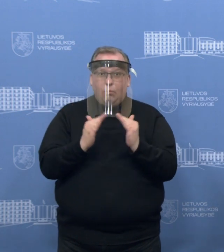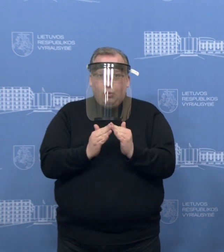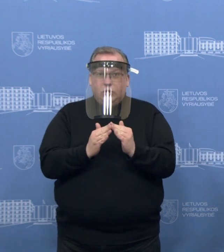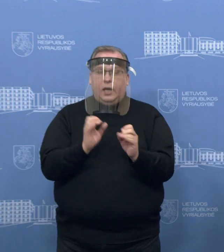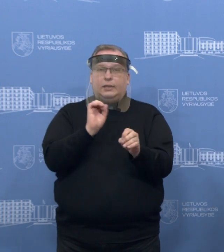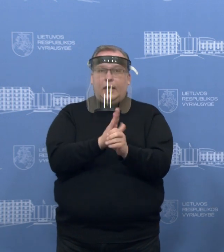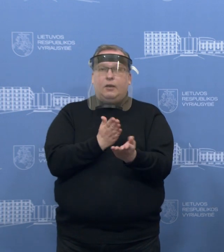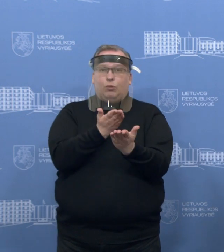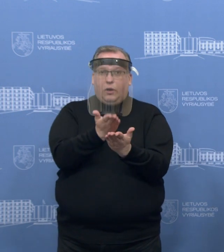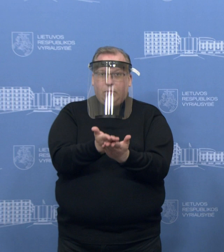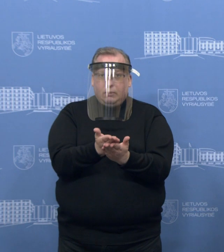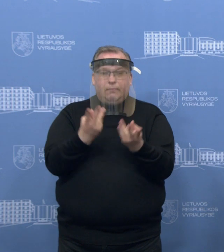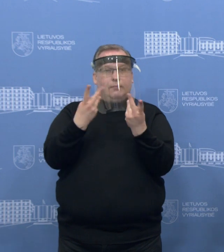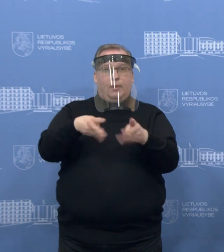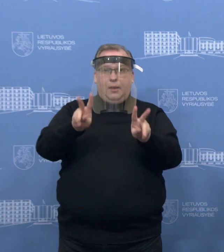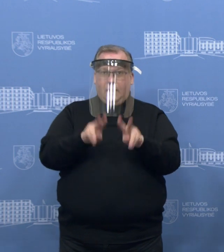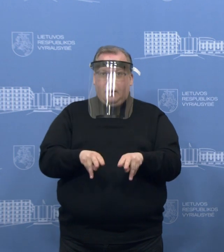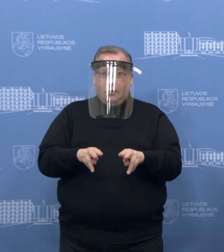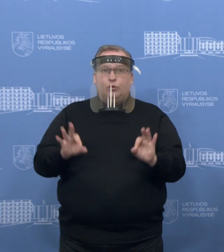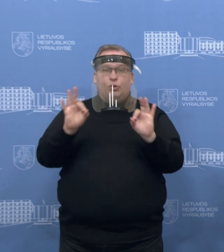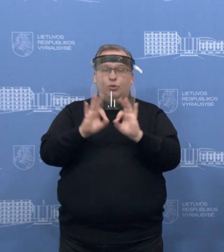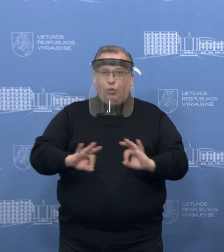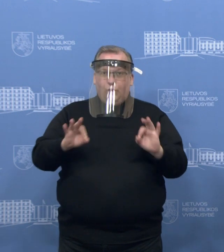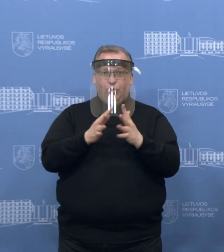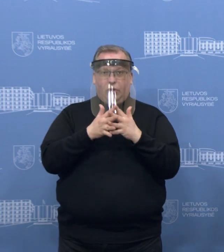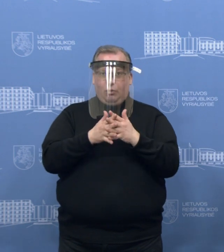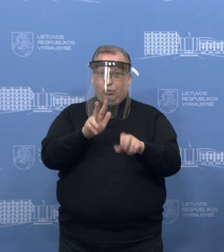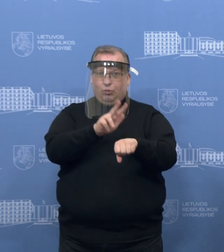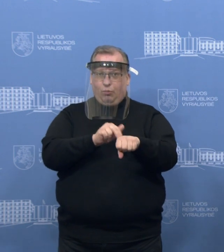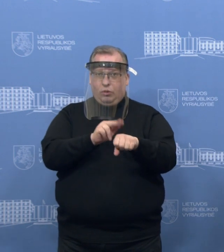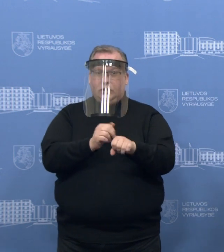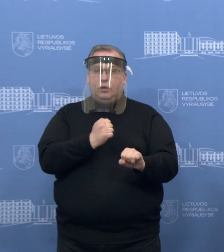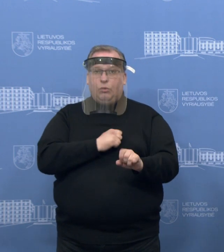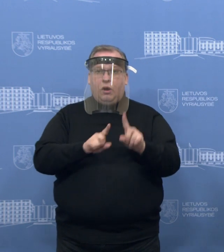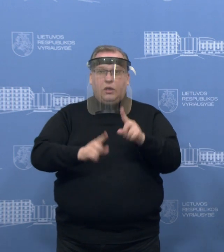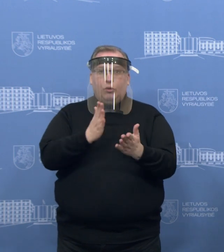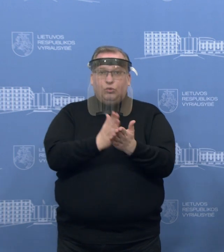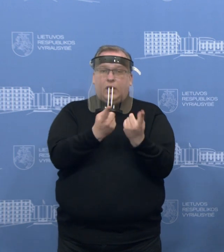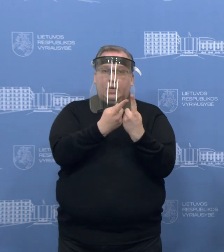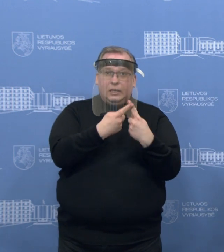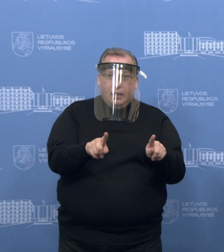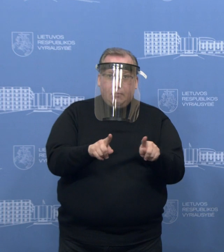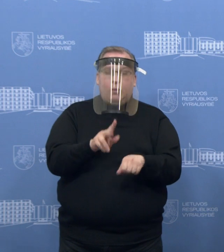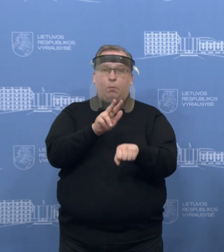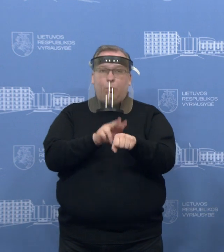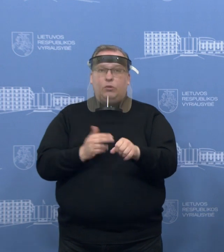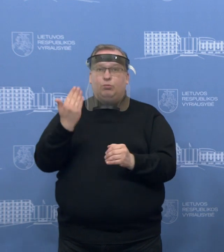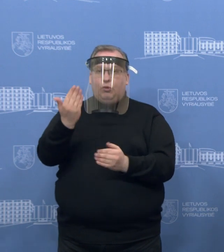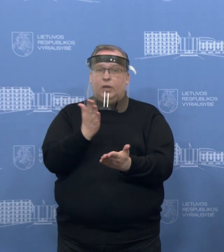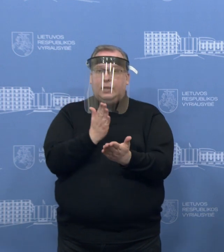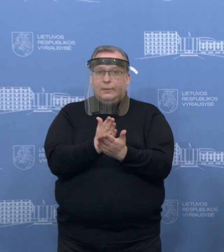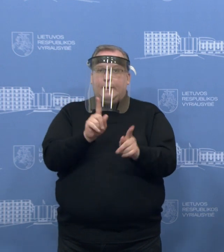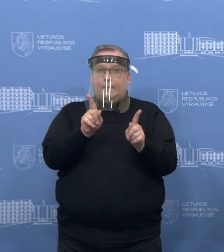įsakymų ir rekomendacijų ir nereikės surėti jokio noro su pareigūnais. Jeigu yra kitaip, pareigūnų yra tikslas pirmiausiai